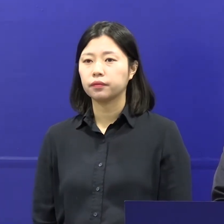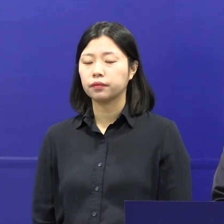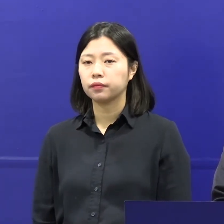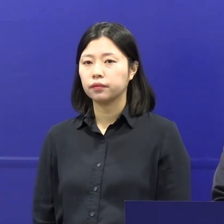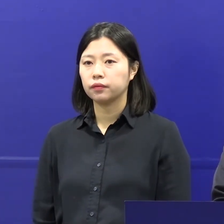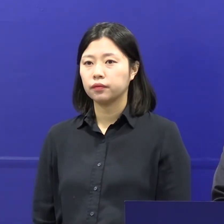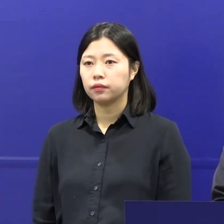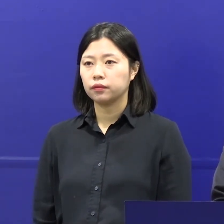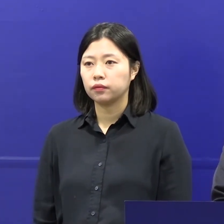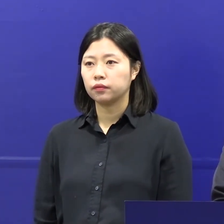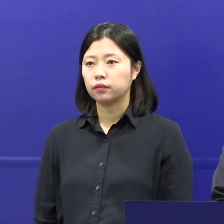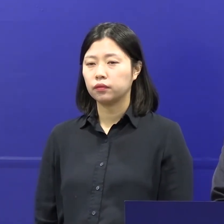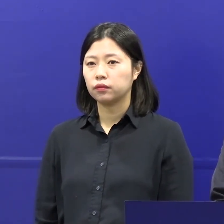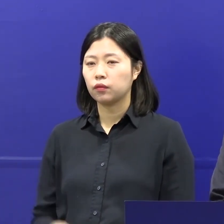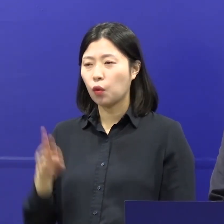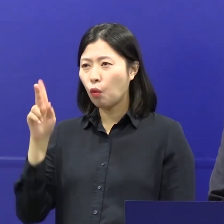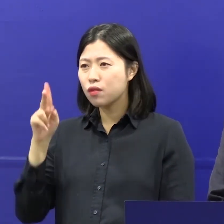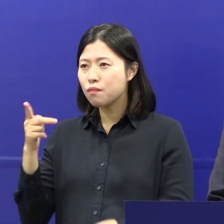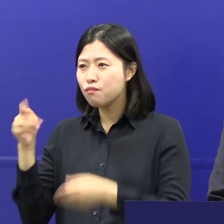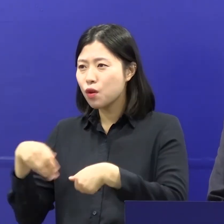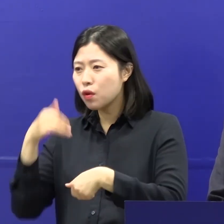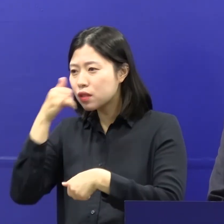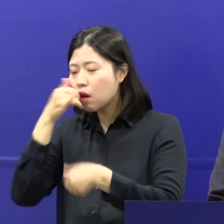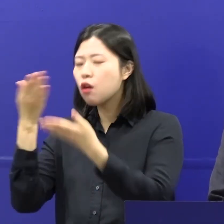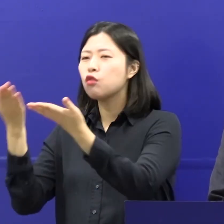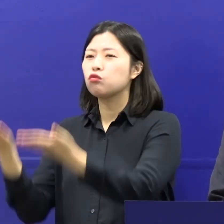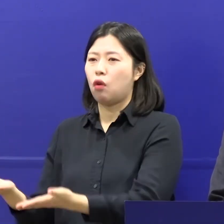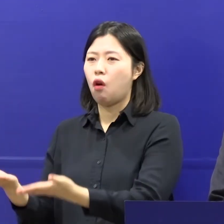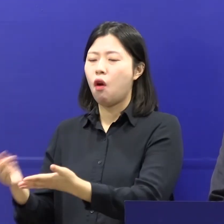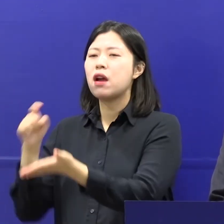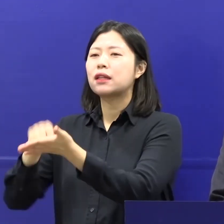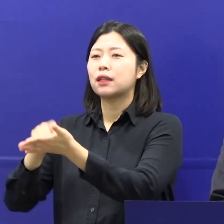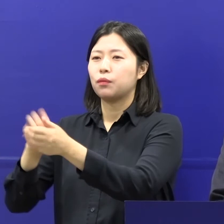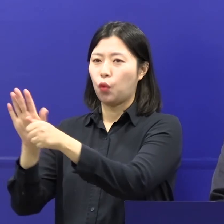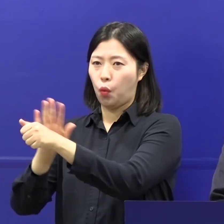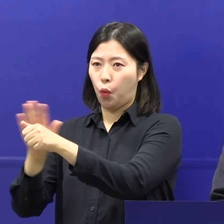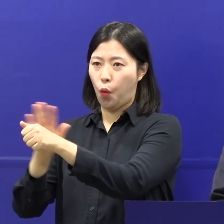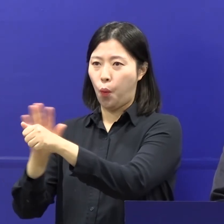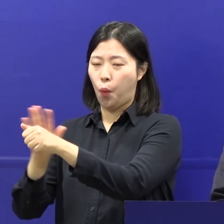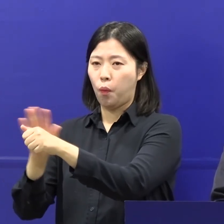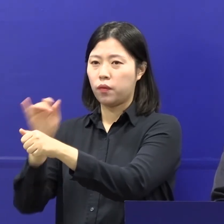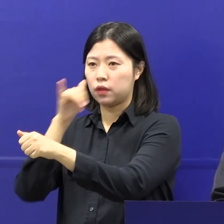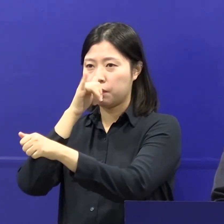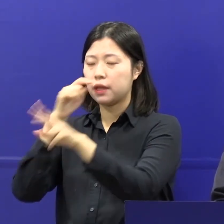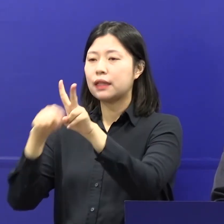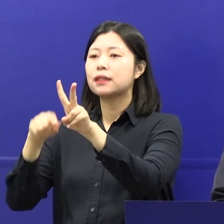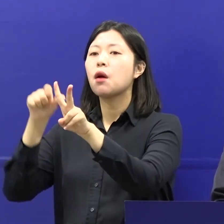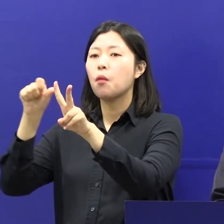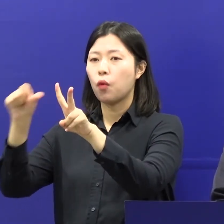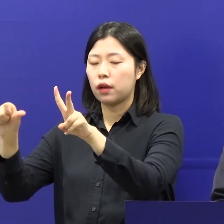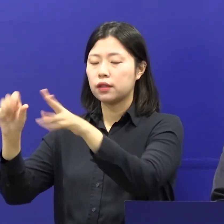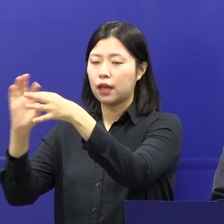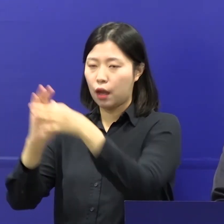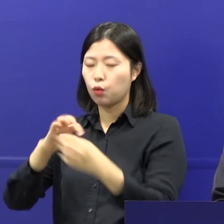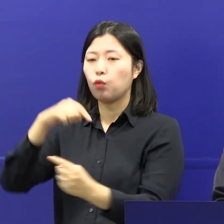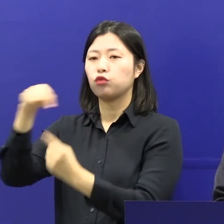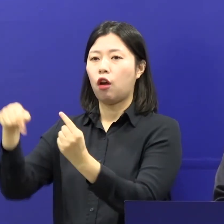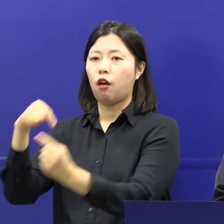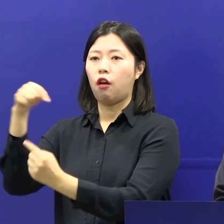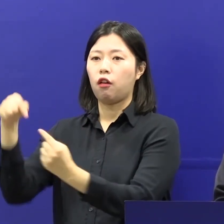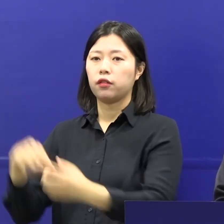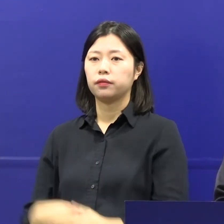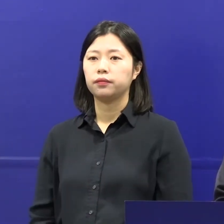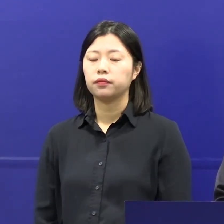필요시 일부 시설은 휴가라고 긴급 돌봄 등 필수 서비스는 2.5단계까지 계속 운영하도록 하겠습니다.